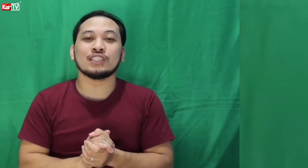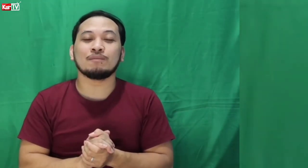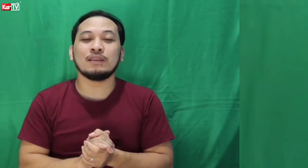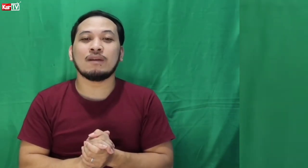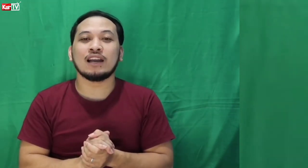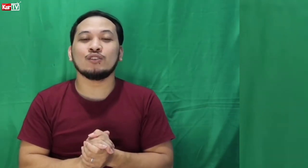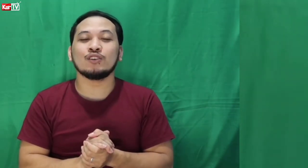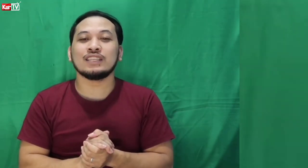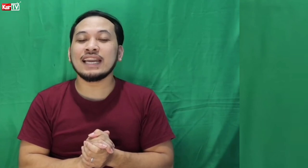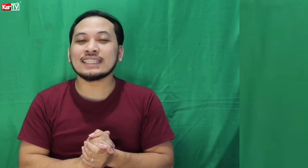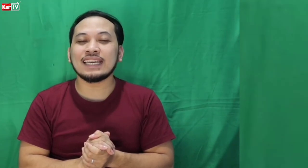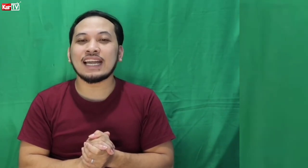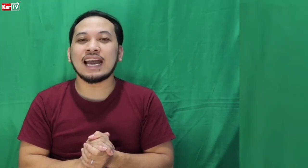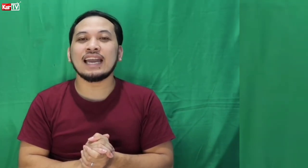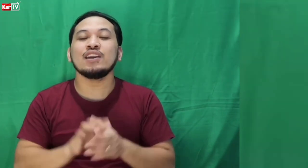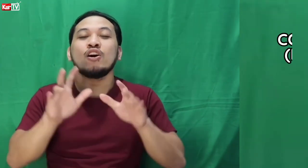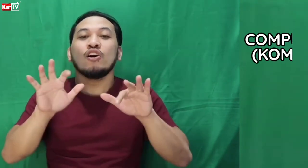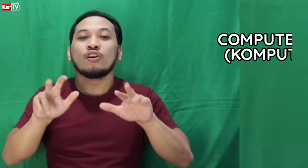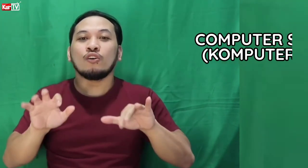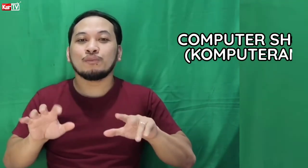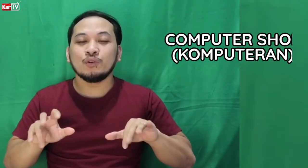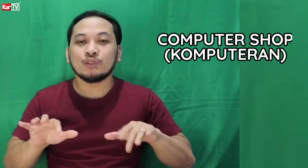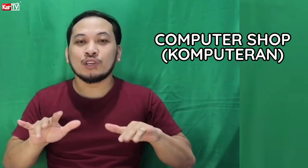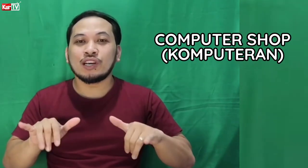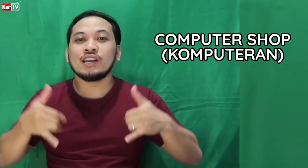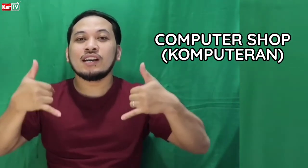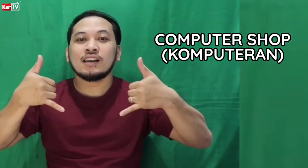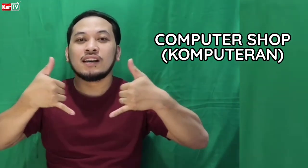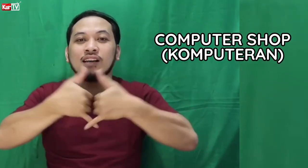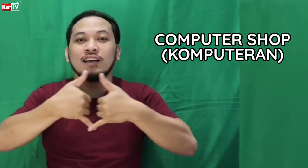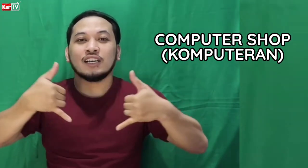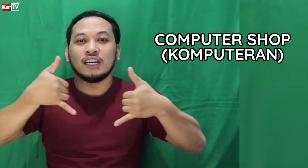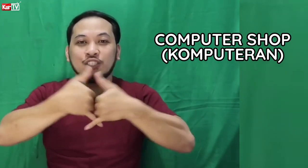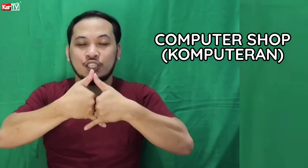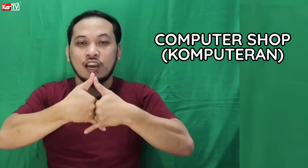Shop, diba? Yung next sign ay Computer Shop.